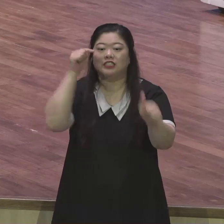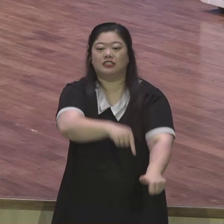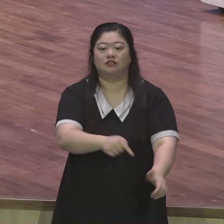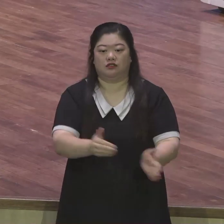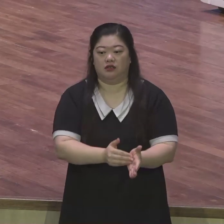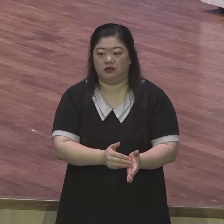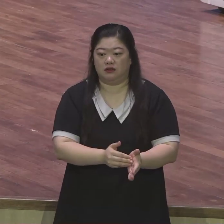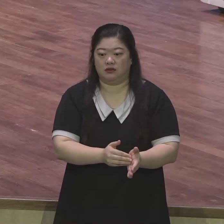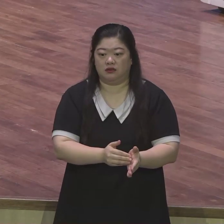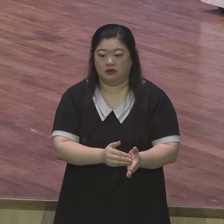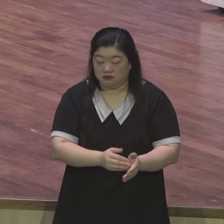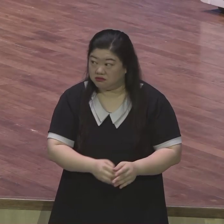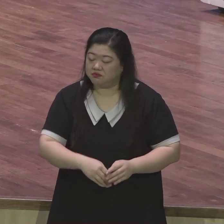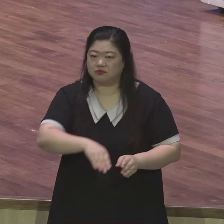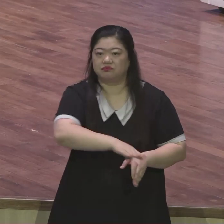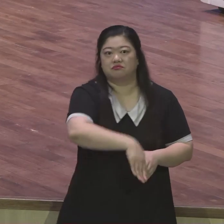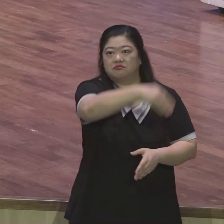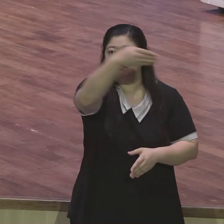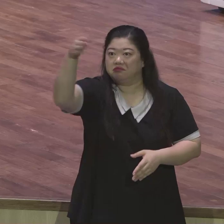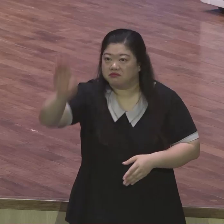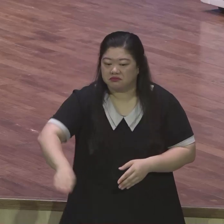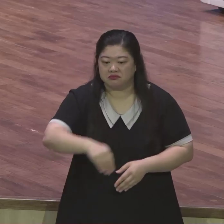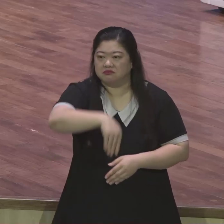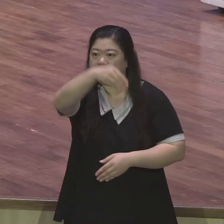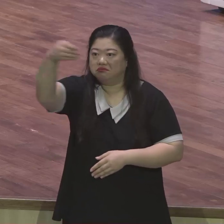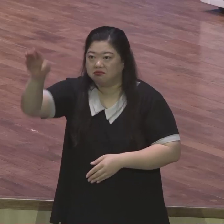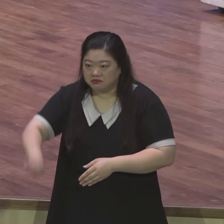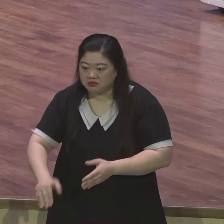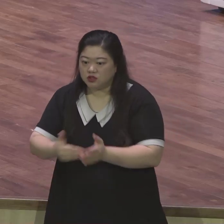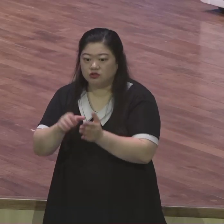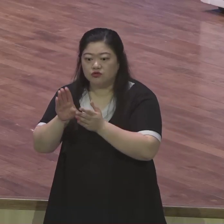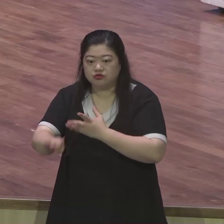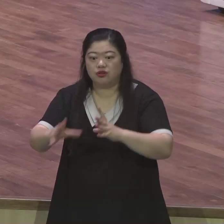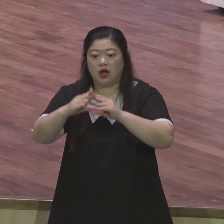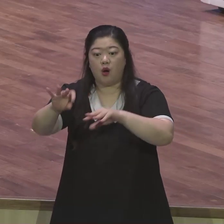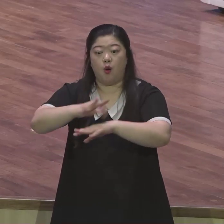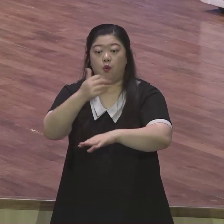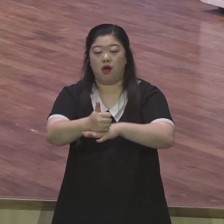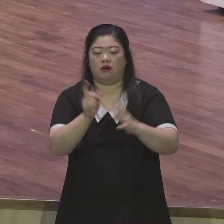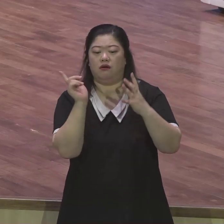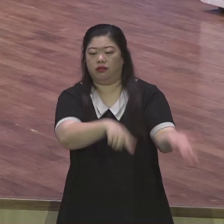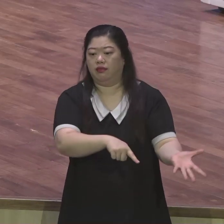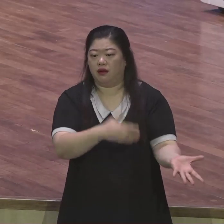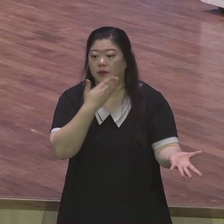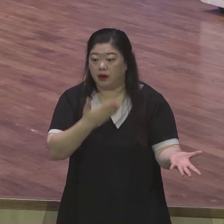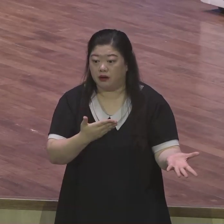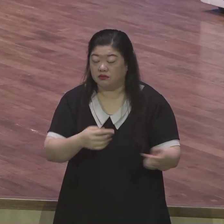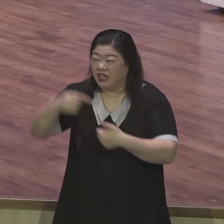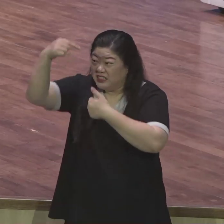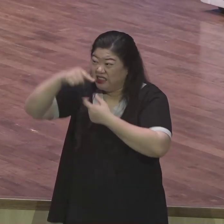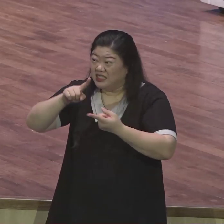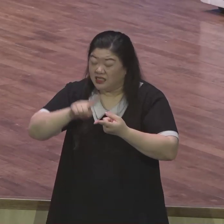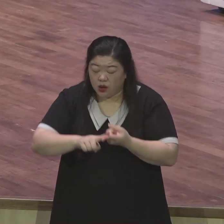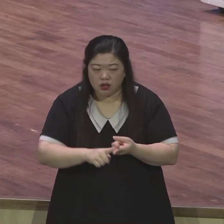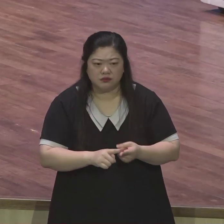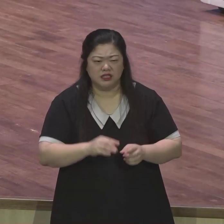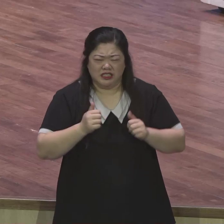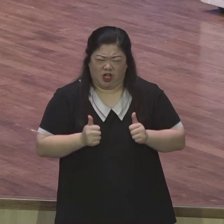애국과 바로왕을 이길 수 있게 그대로 받아서 그냥 믿고 그대로 전달했고 이스라엘 형들이 피를 문설주에